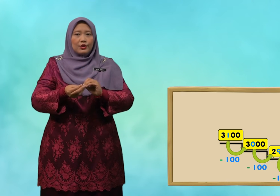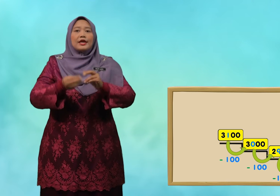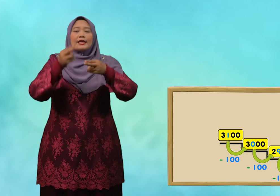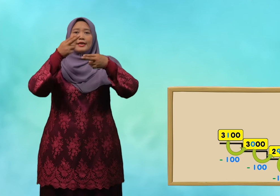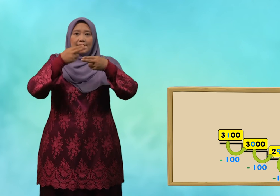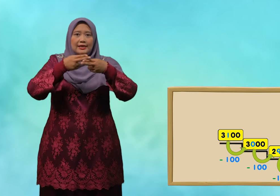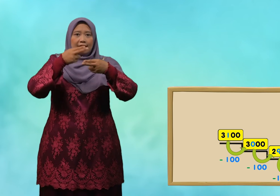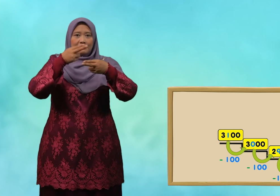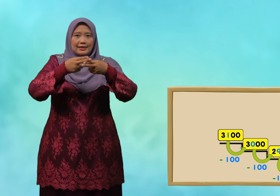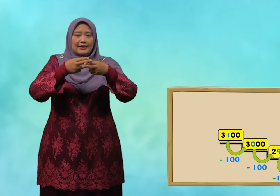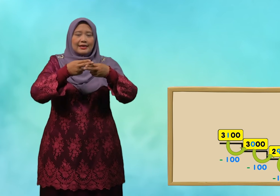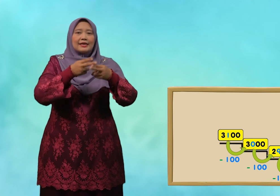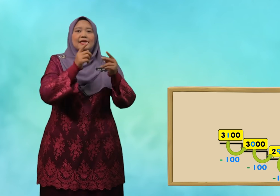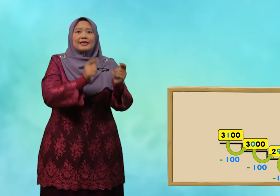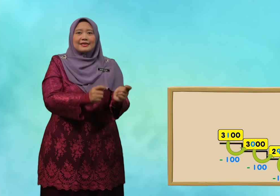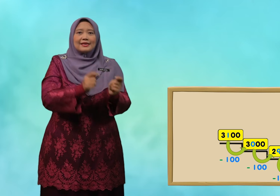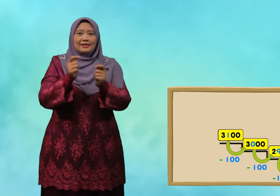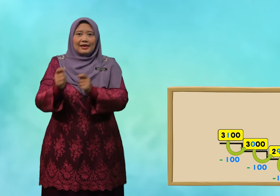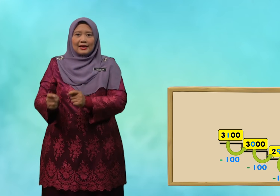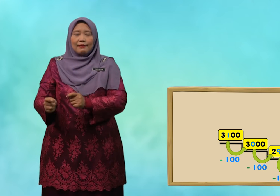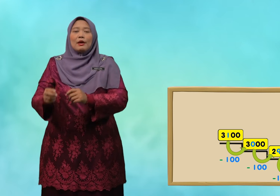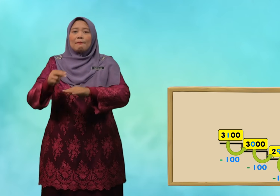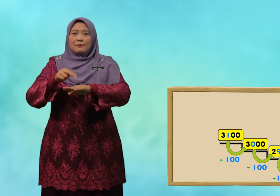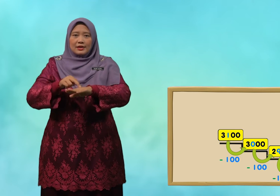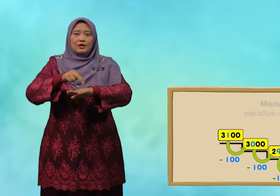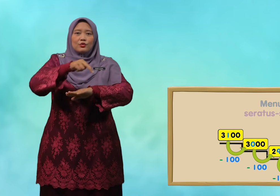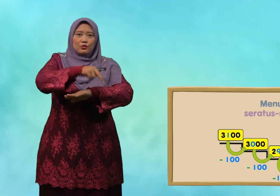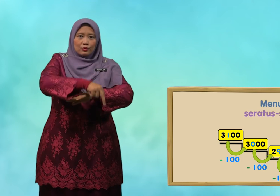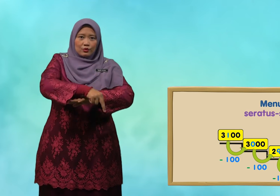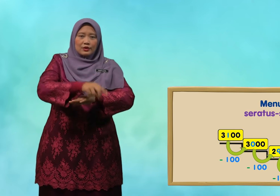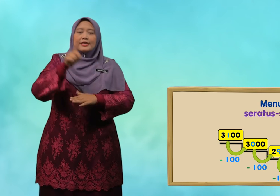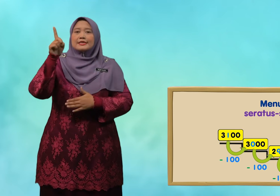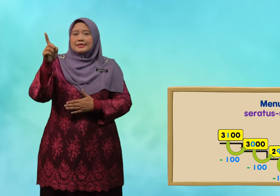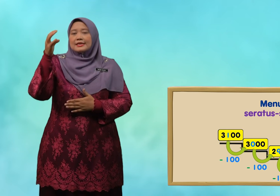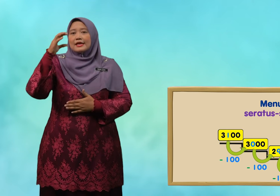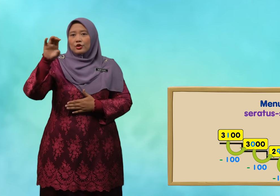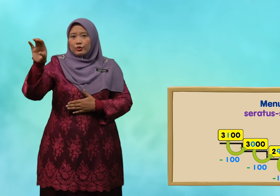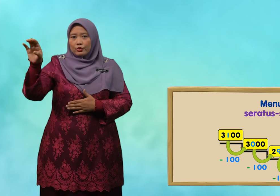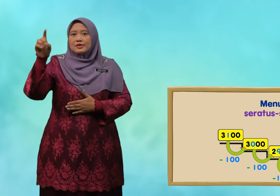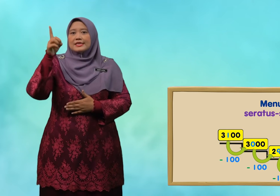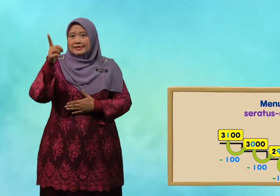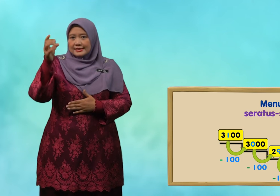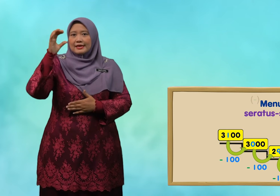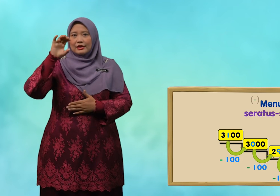dinamakan tertib menurun 100 100 100